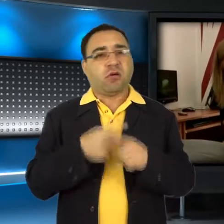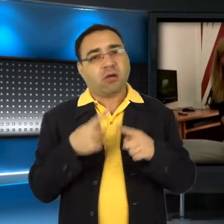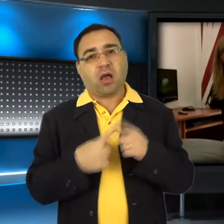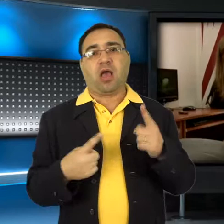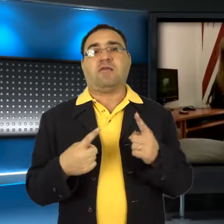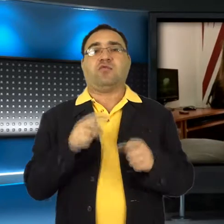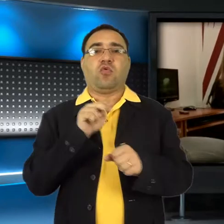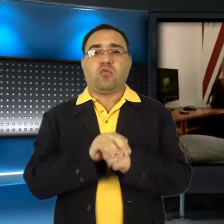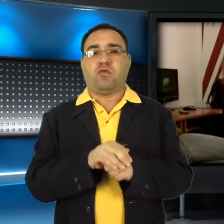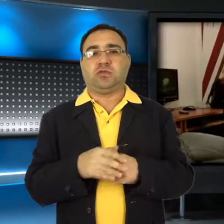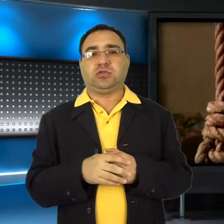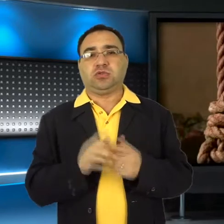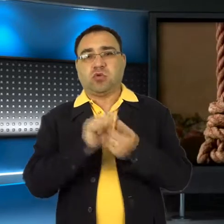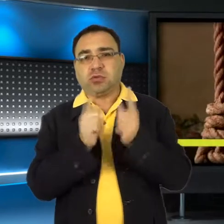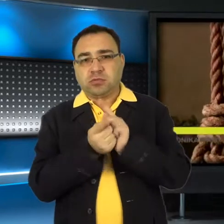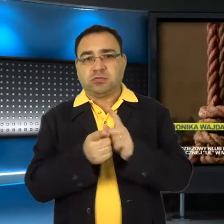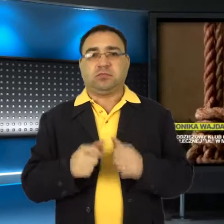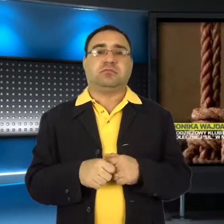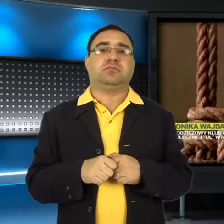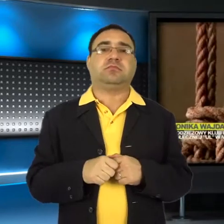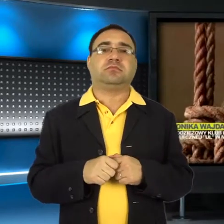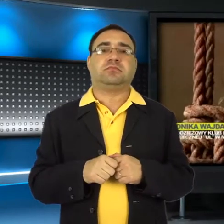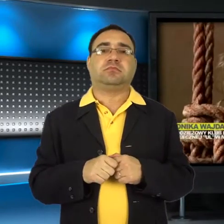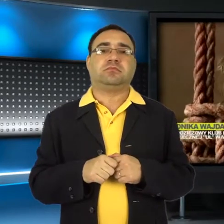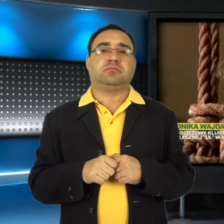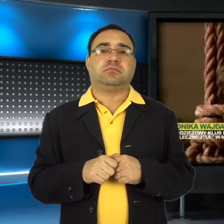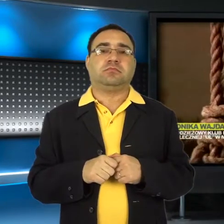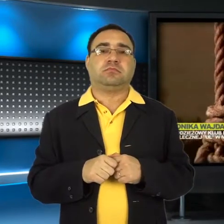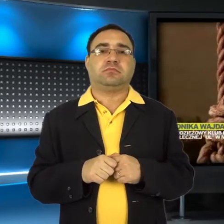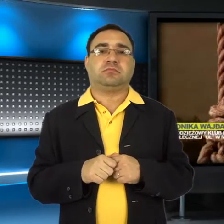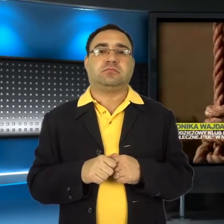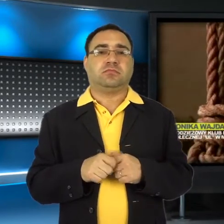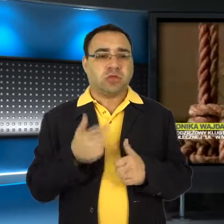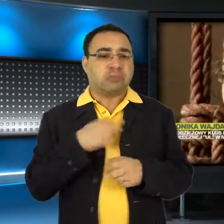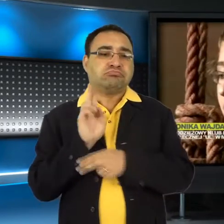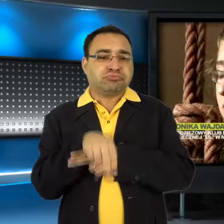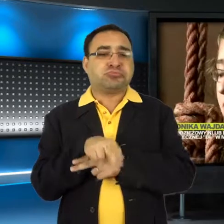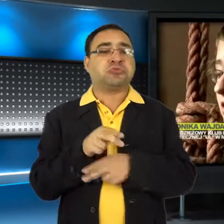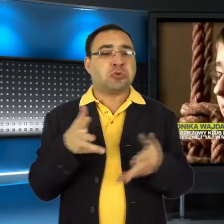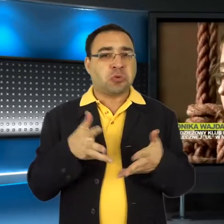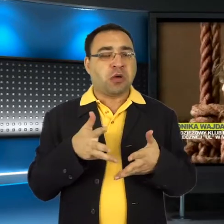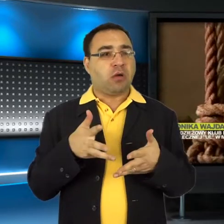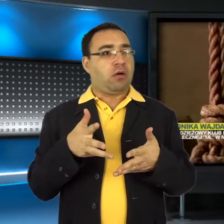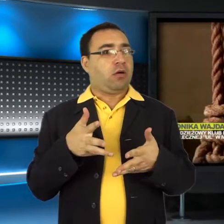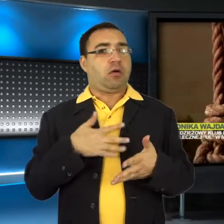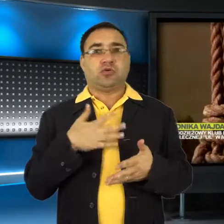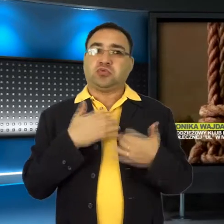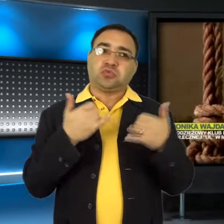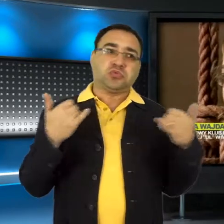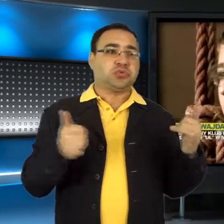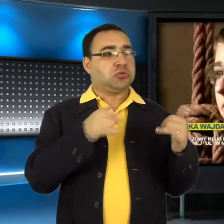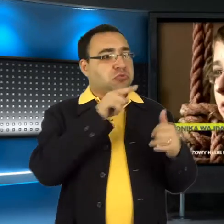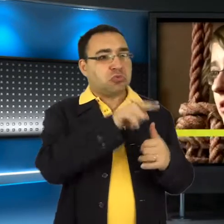pożartować, się umówić na jakiś wspólny wypad. W ogóle od kiedy zaczęłam chodzić do klubu, to